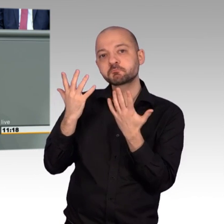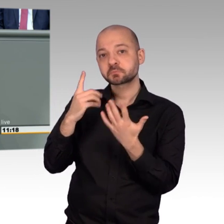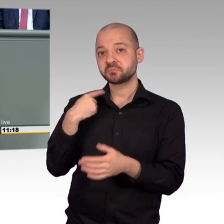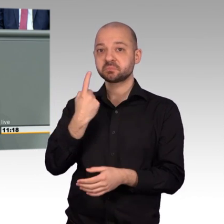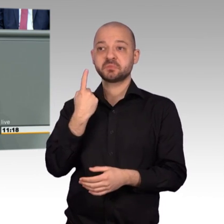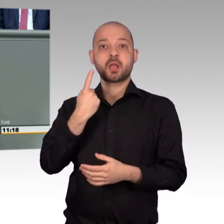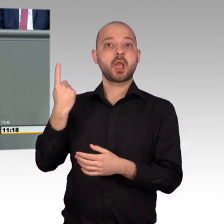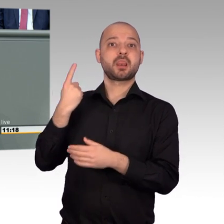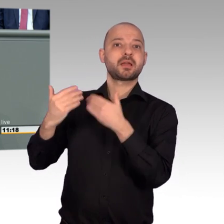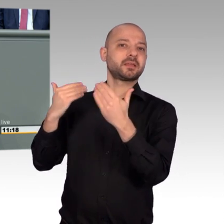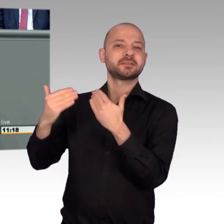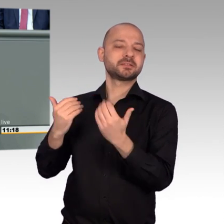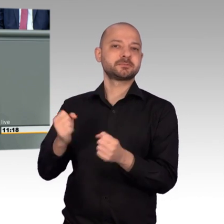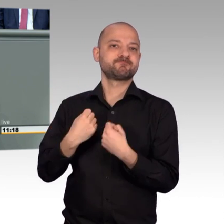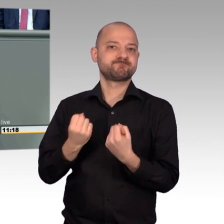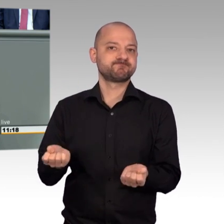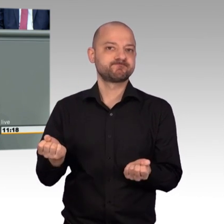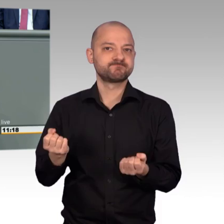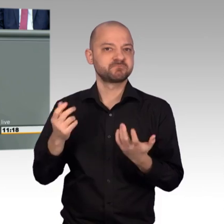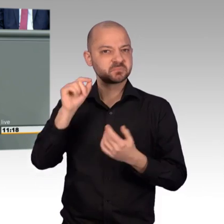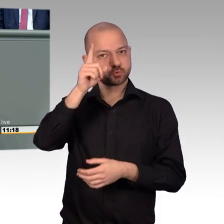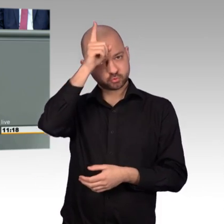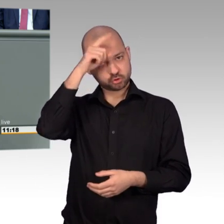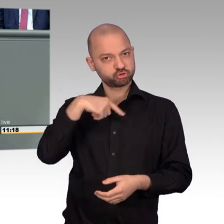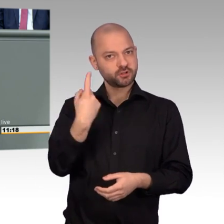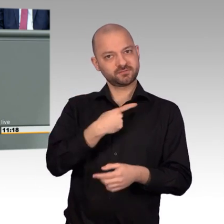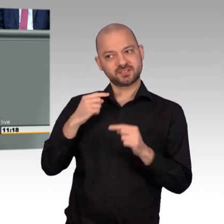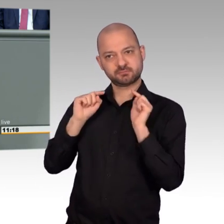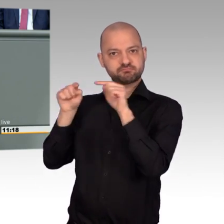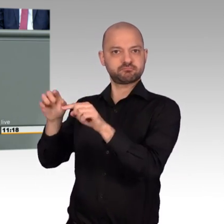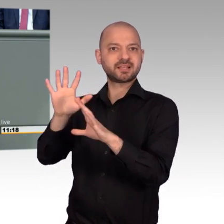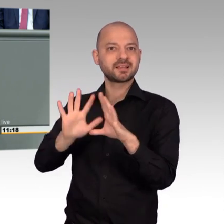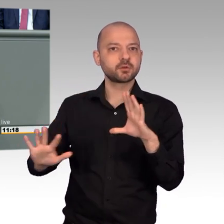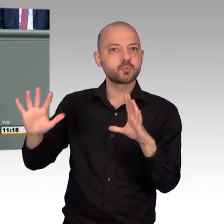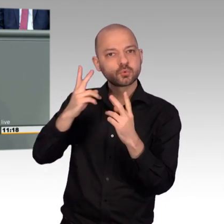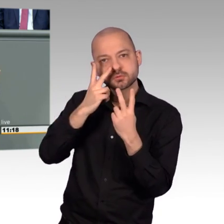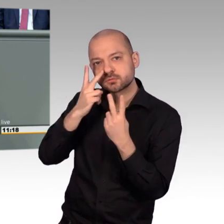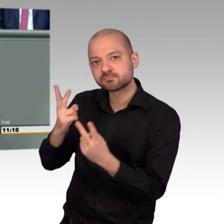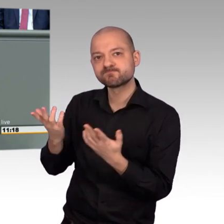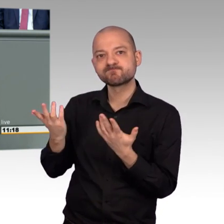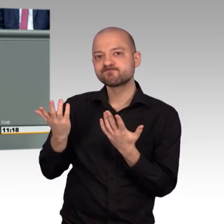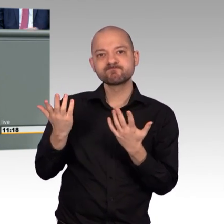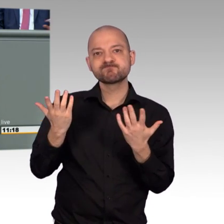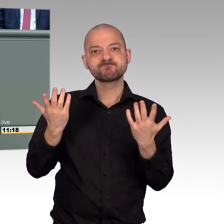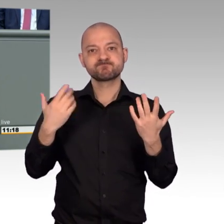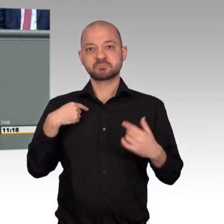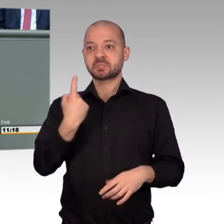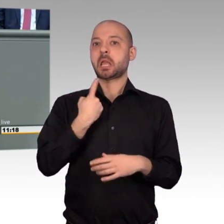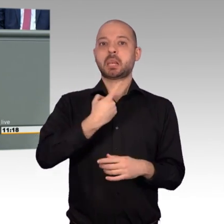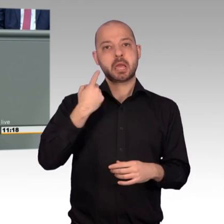diskutieren müssen, nichts allein ausrichten. Deutschland wird in dieser Region, Kollege Post hat zu Recht an uns appelliert, was tun wir denn